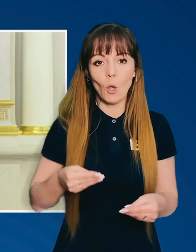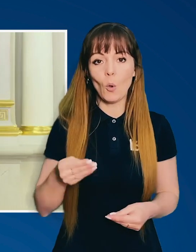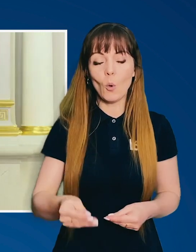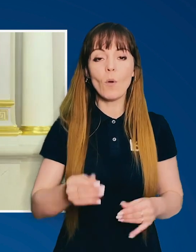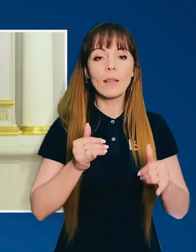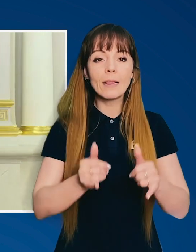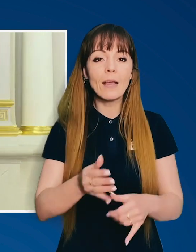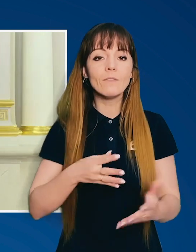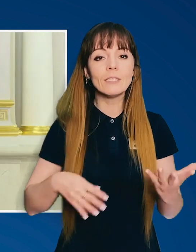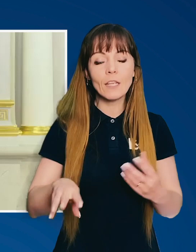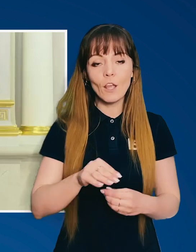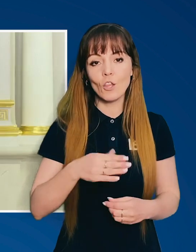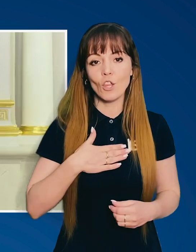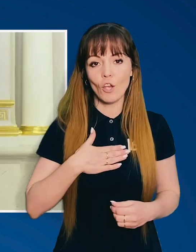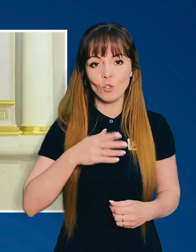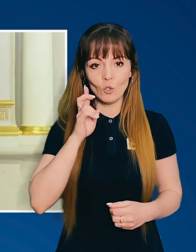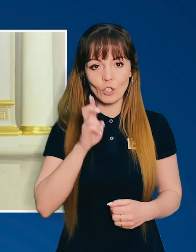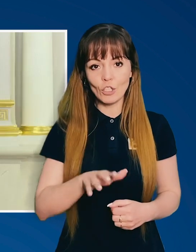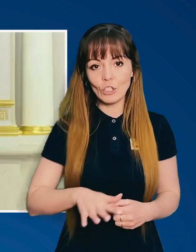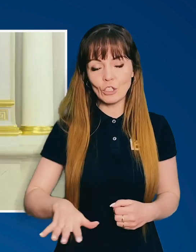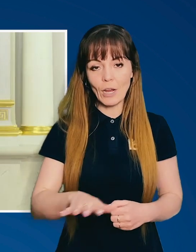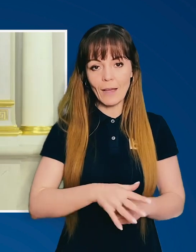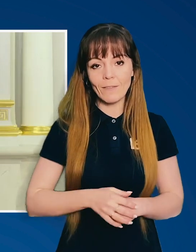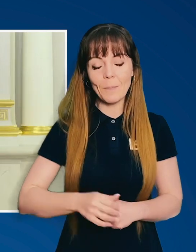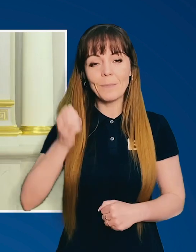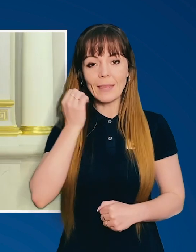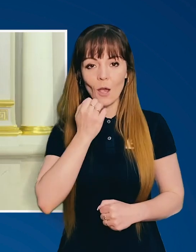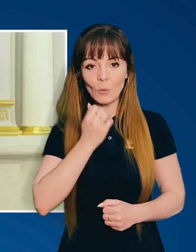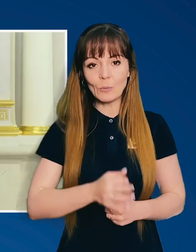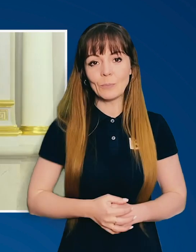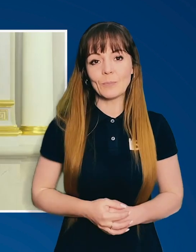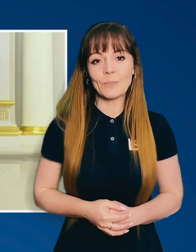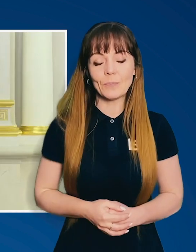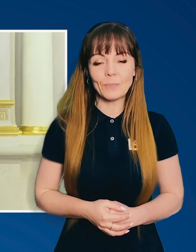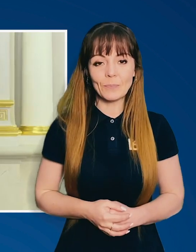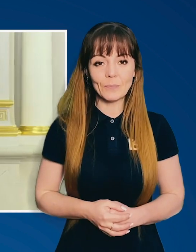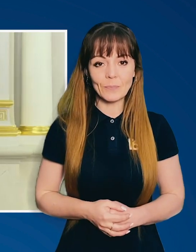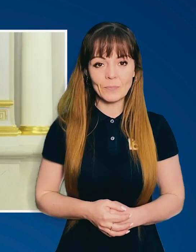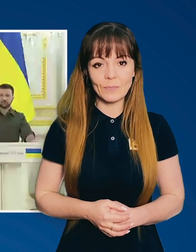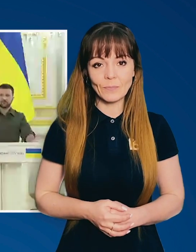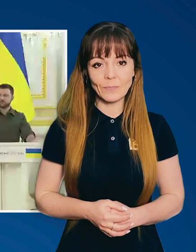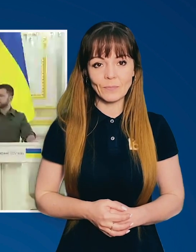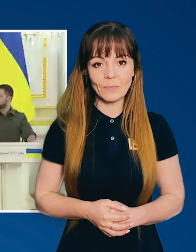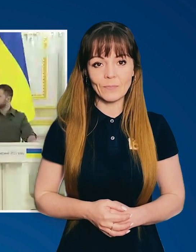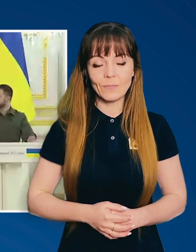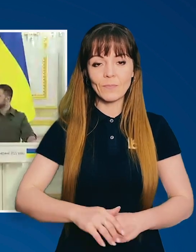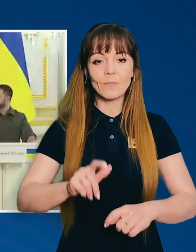фундаментальний крок для всієї нашої держави. Дякую.